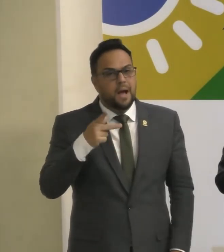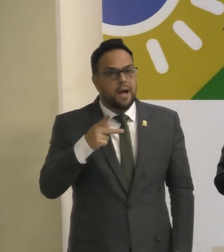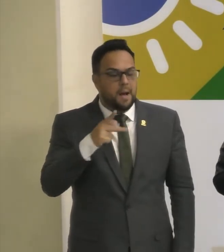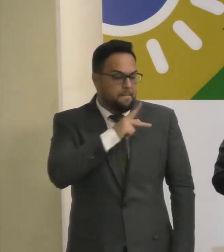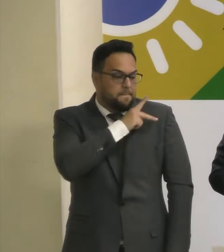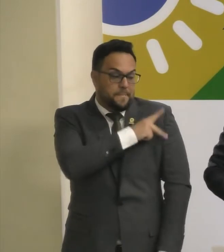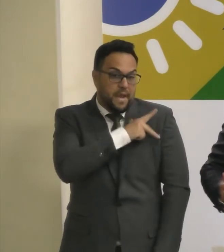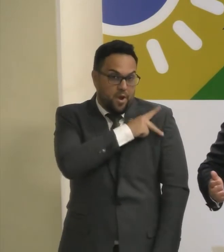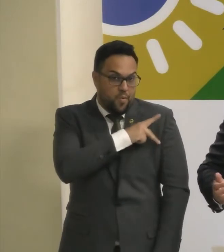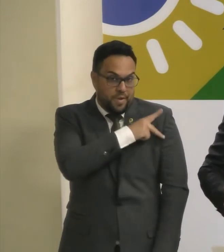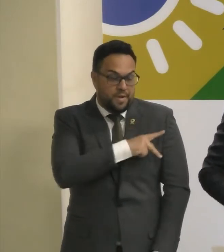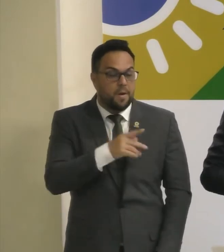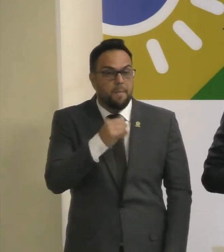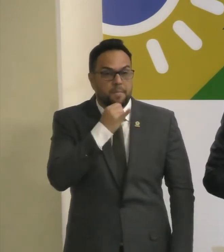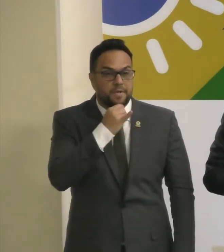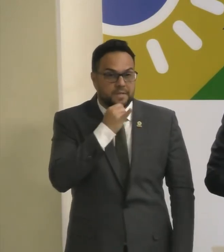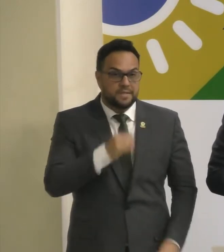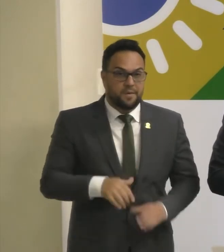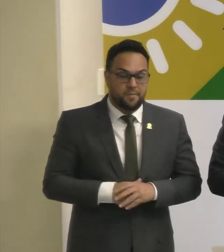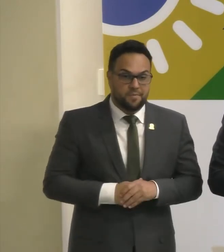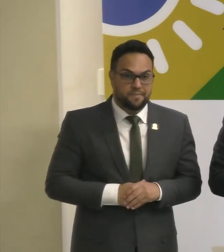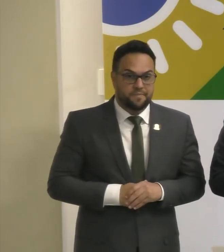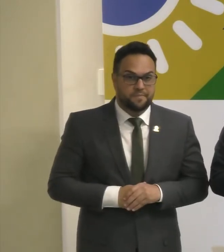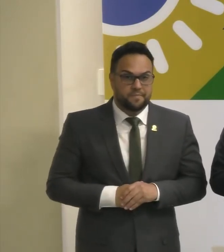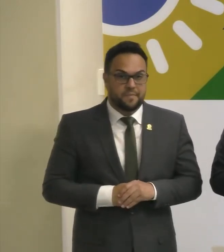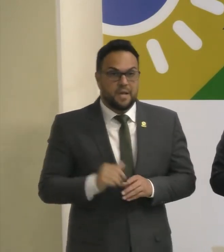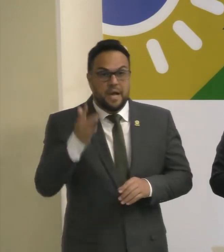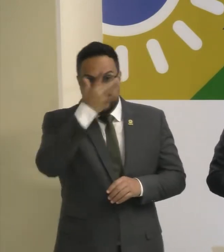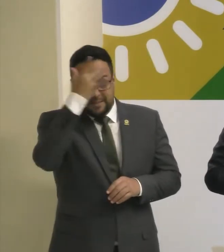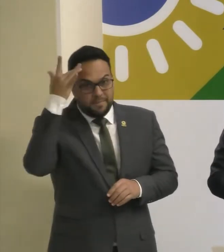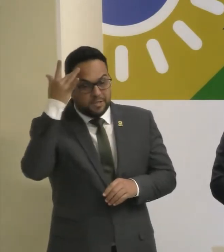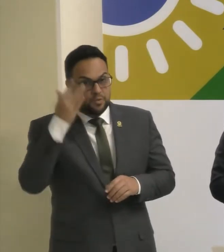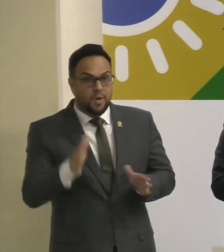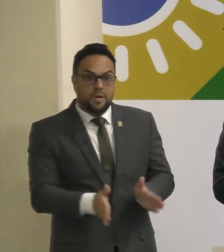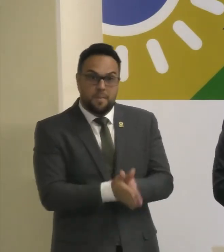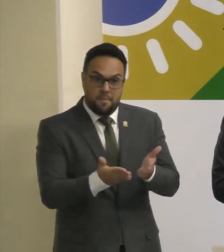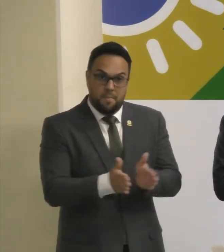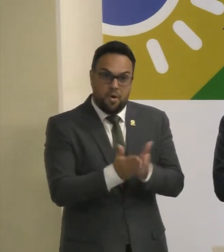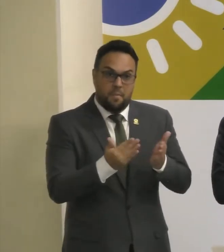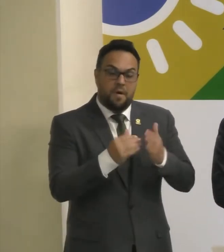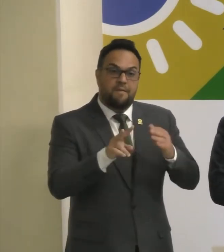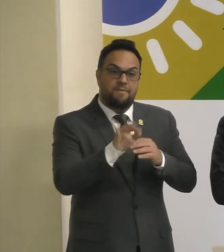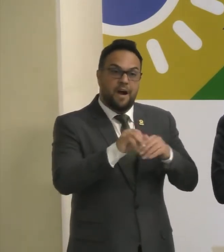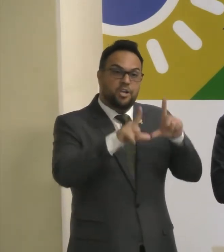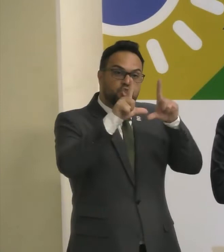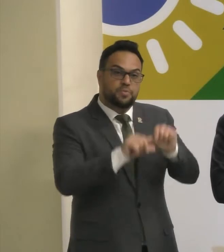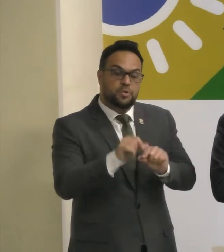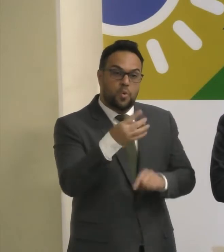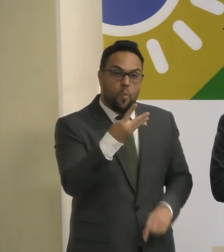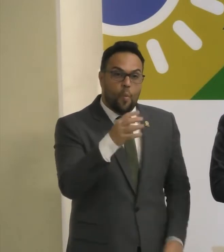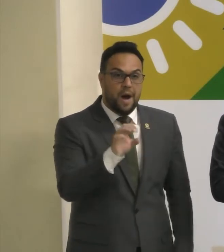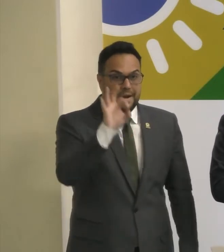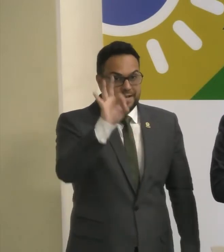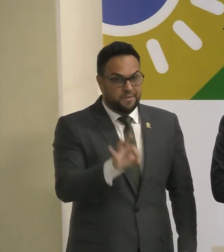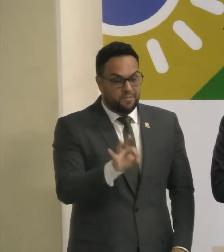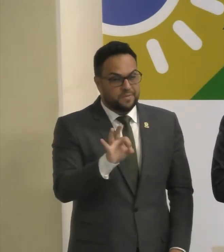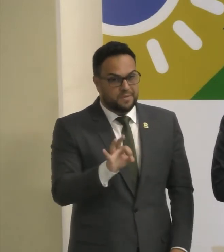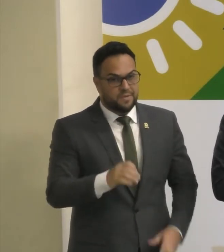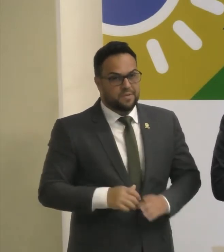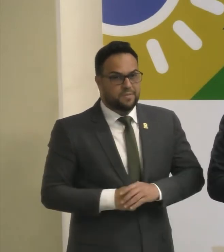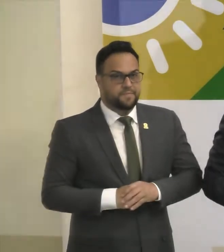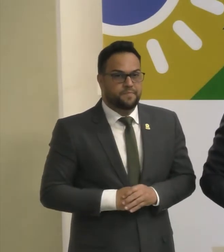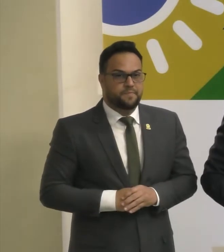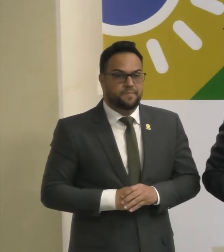presidente. Por exemplo, a fatura média dos consumidores de baixa renda terá uma redução de 40% nesse benefício.